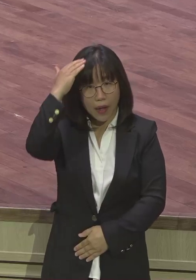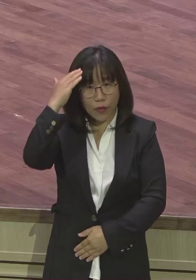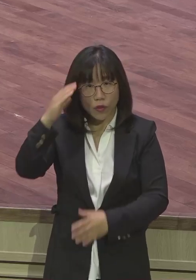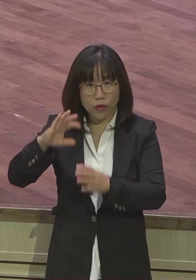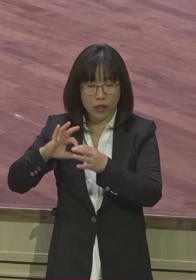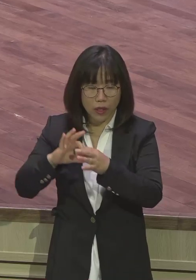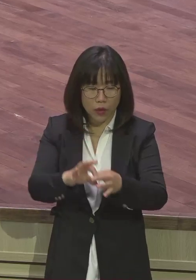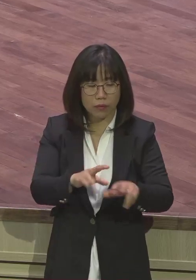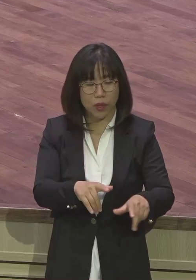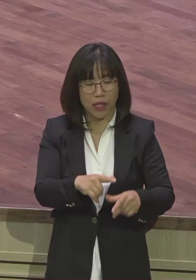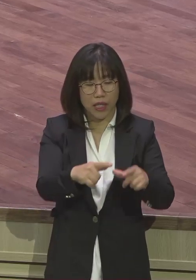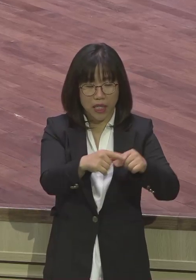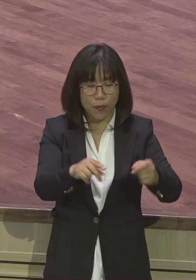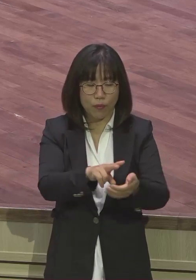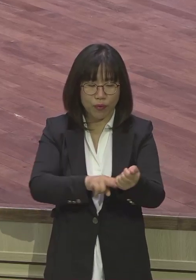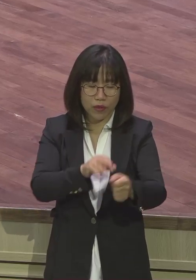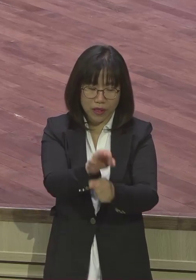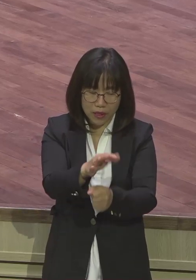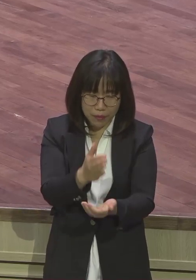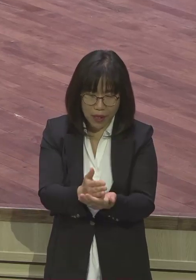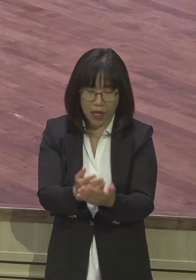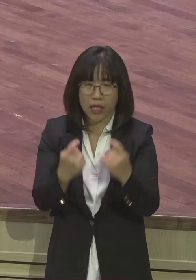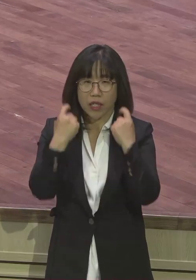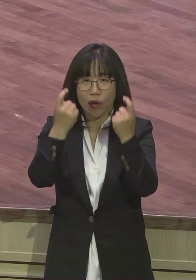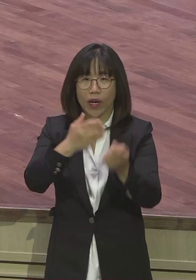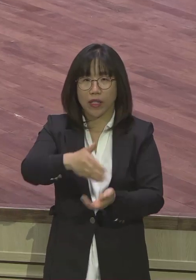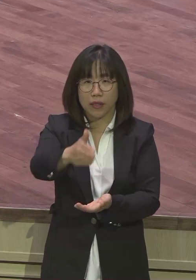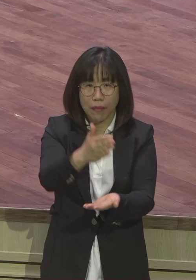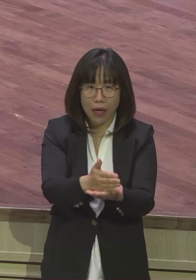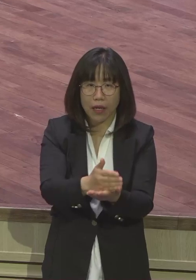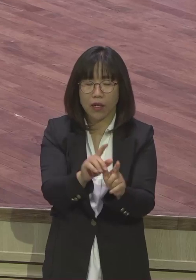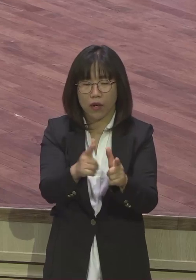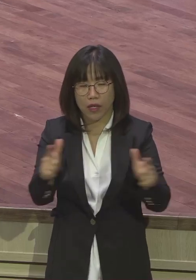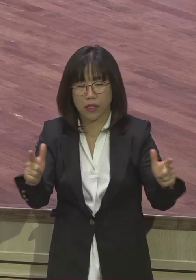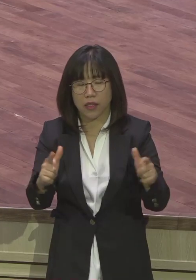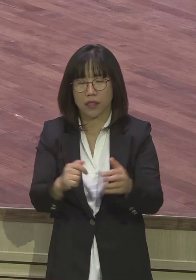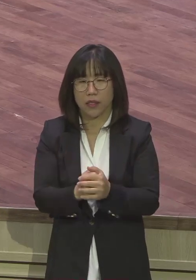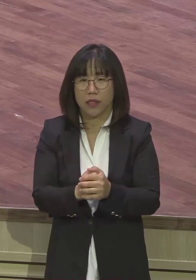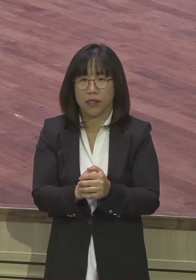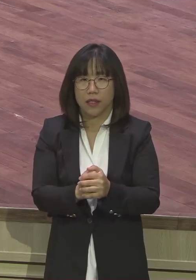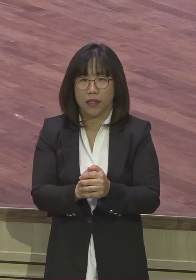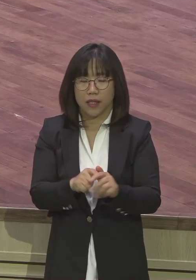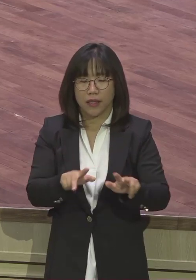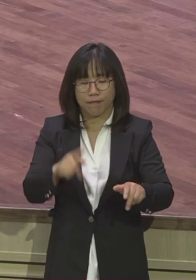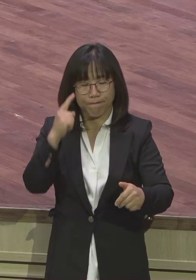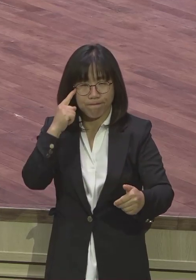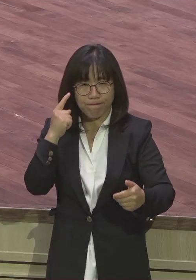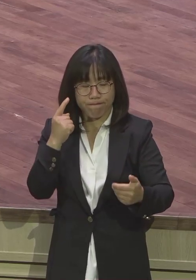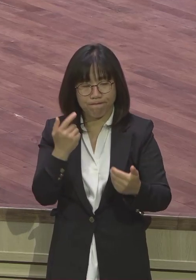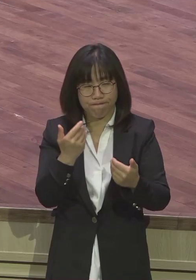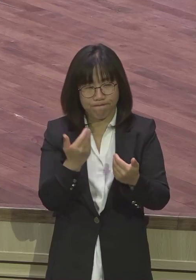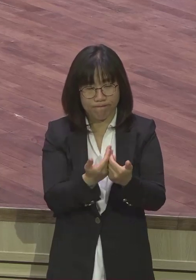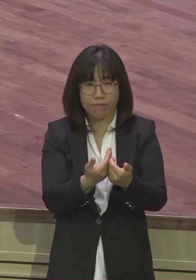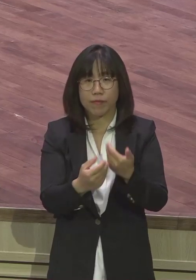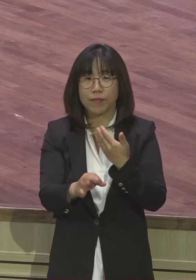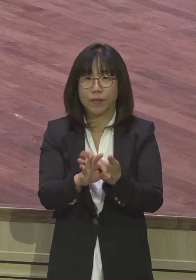사지 말자. 일본 여행 가지 말자. 이렇게 해서 강공으로 우리가 나가게 되면 결과적으로 어떻게 됩니까.